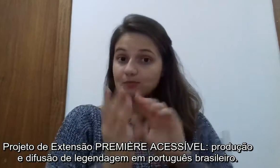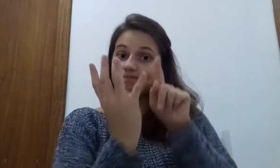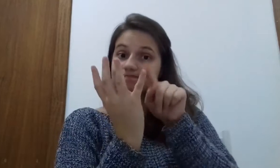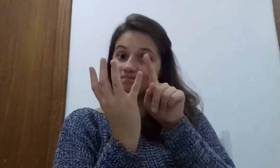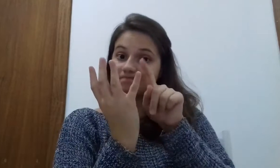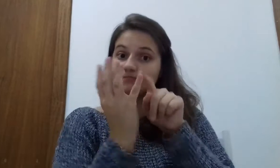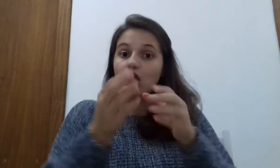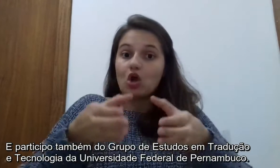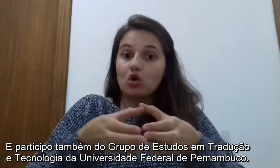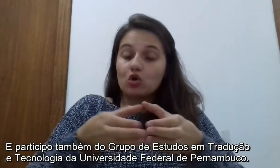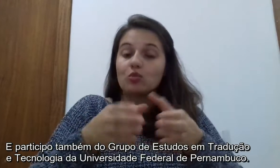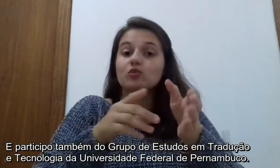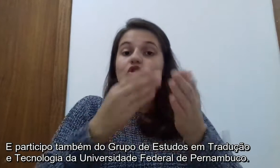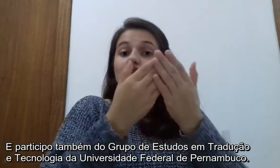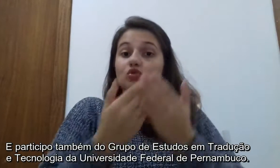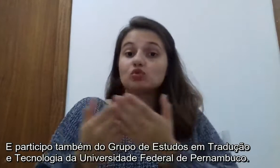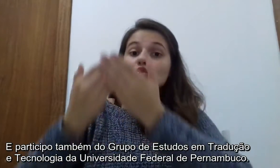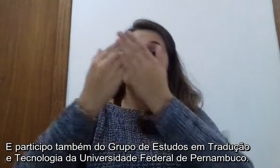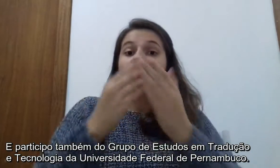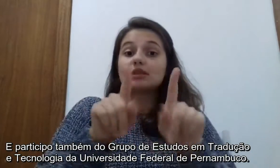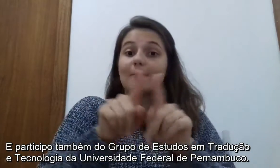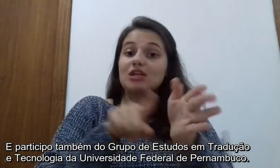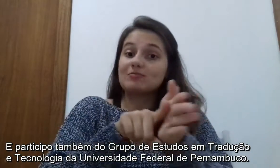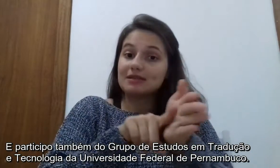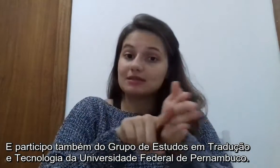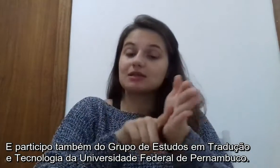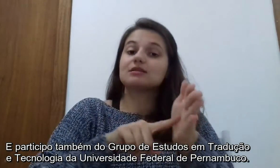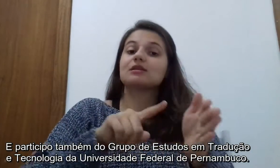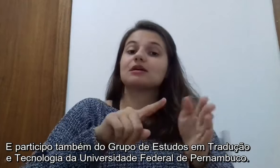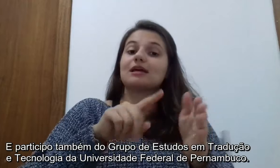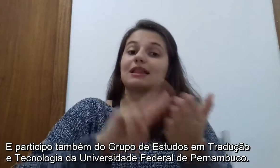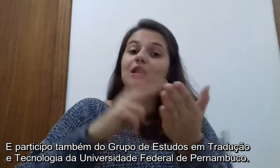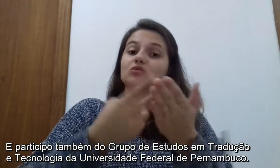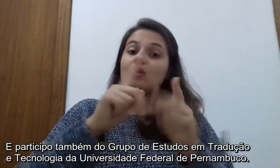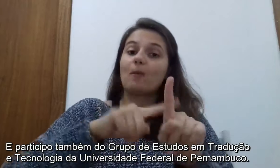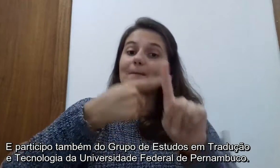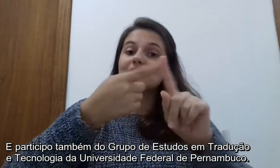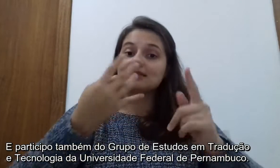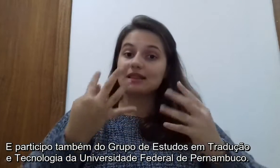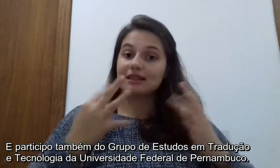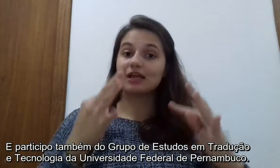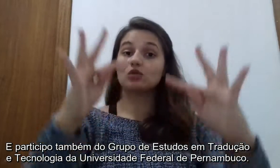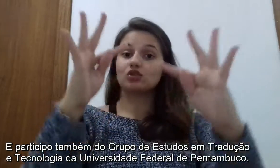E participo também do grupo de estudos em Tradução e Tecnologia da Universidade Federal de Pernambuco.